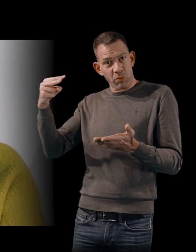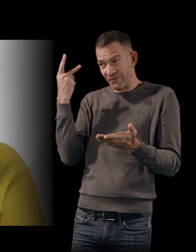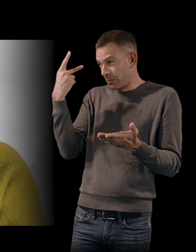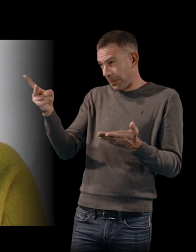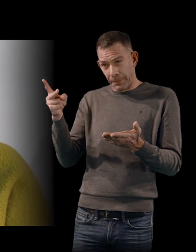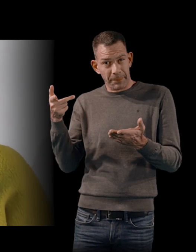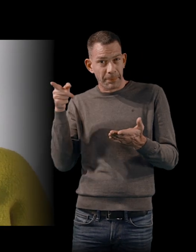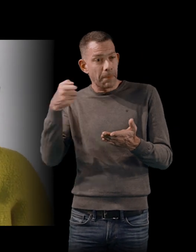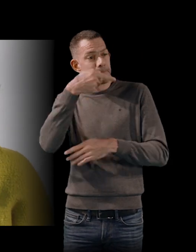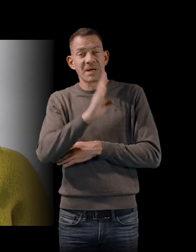Brésil des années 50.